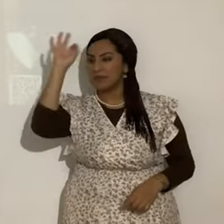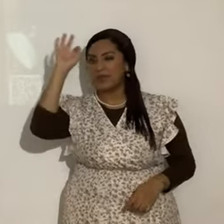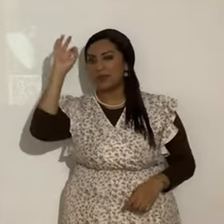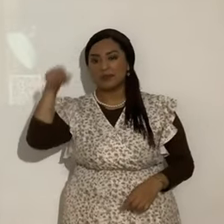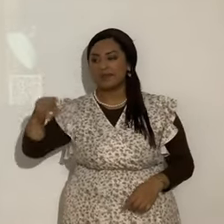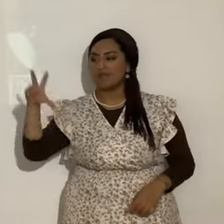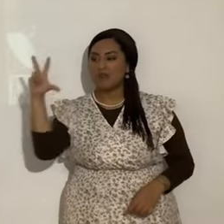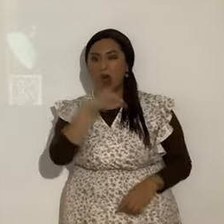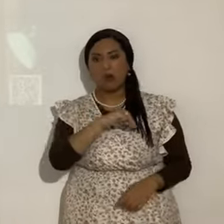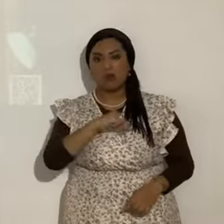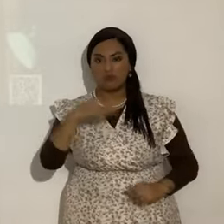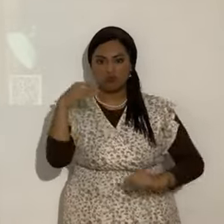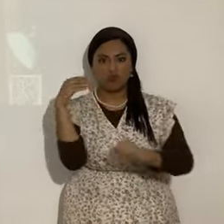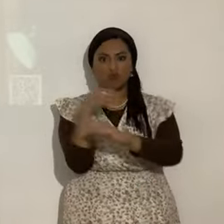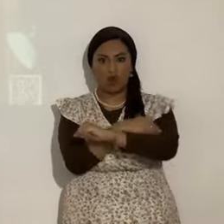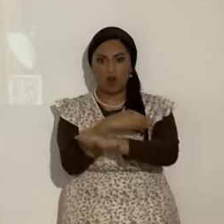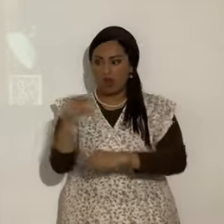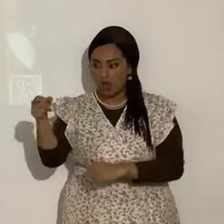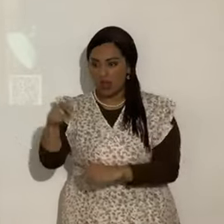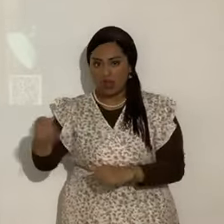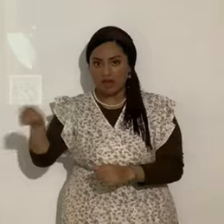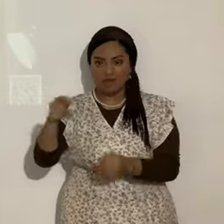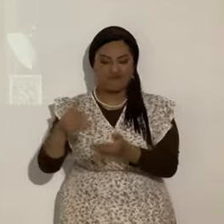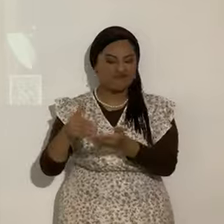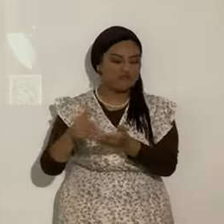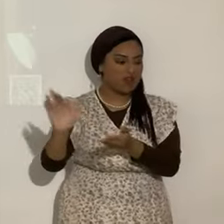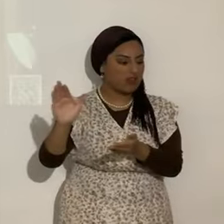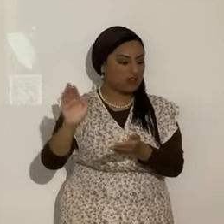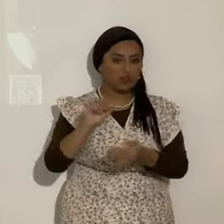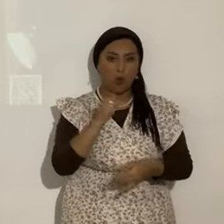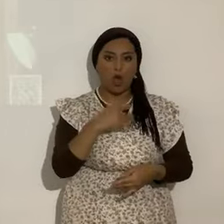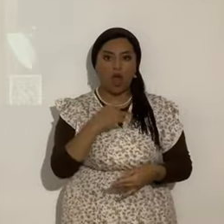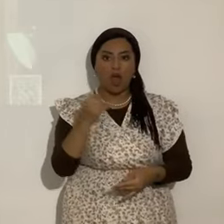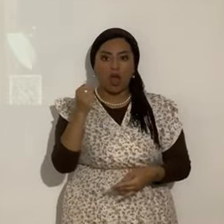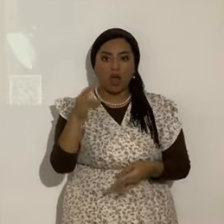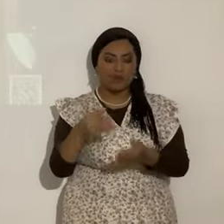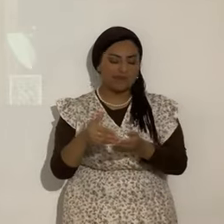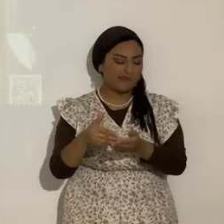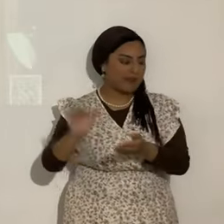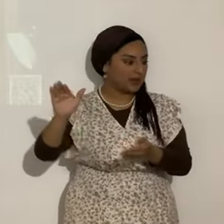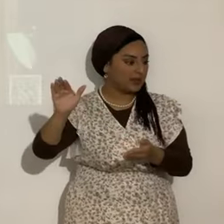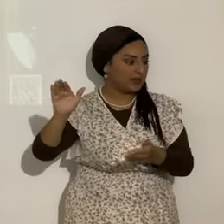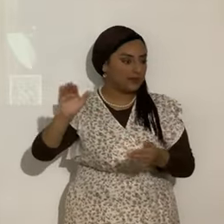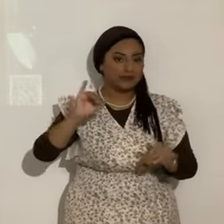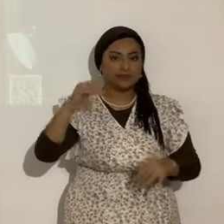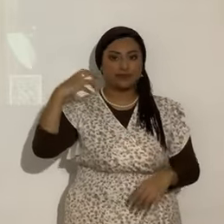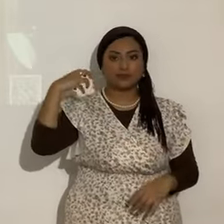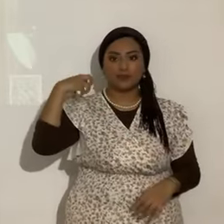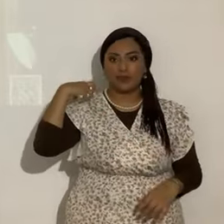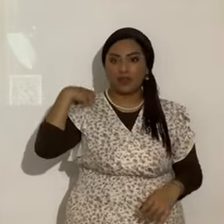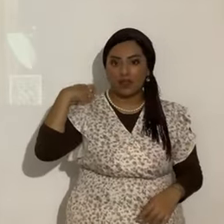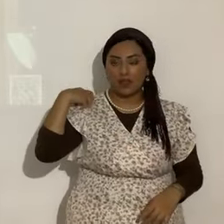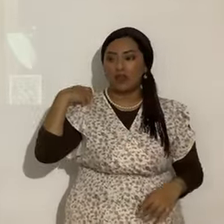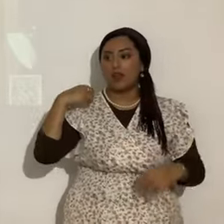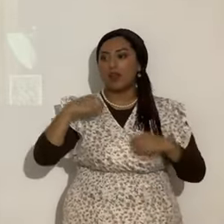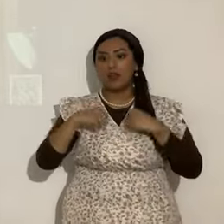Y también del rechazo social. Oficial. Tanto oficial social o social oficial.